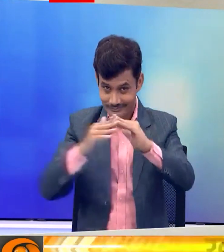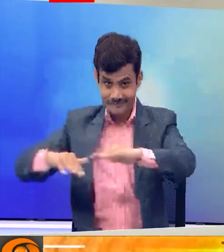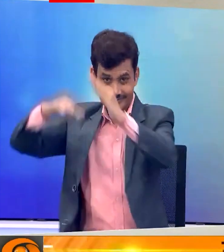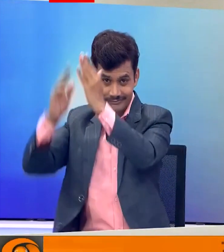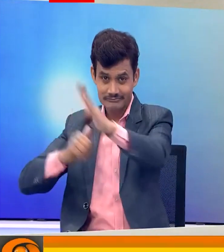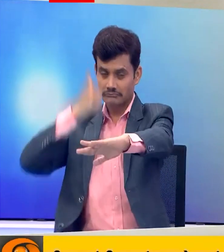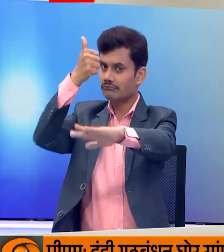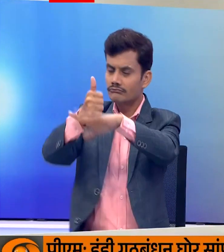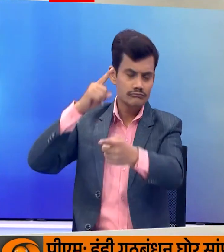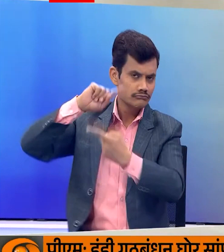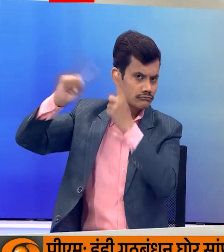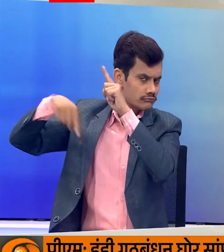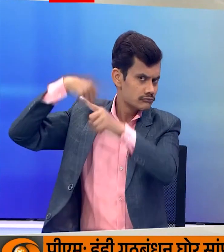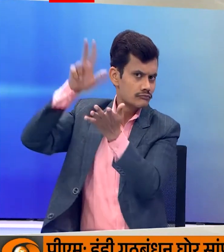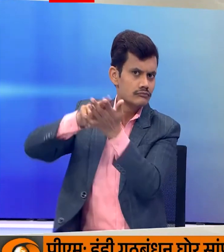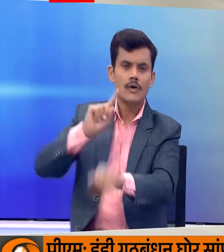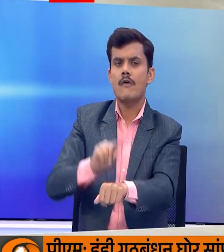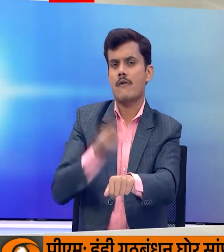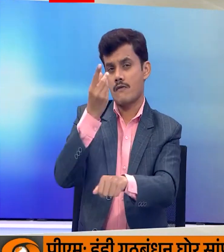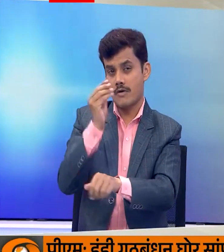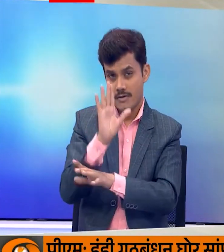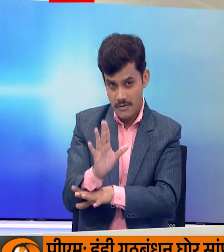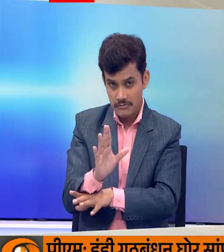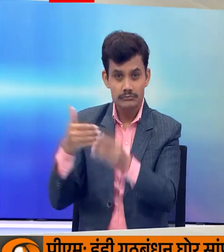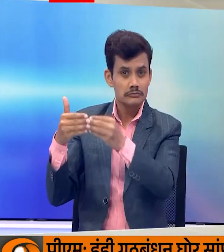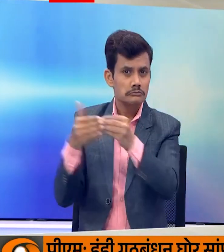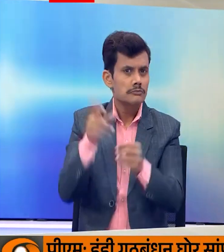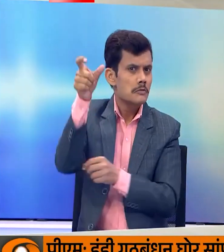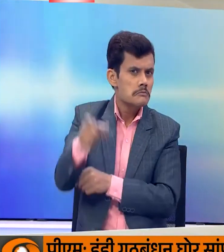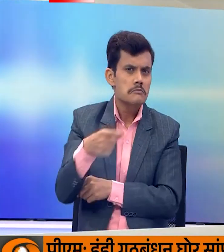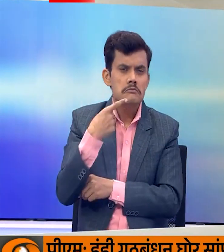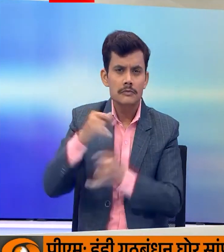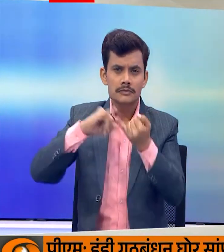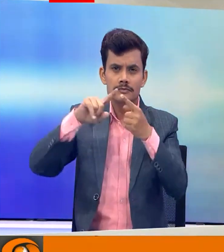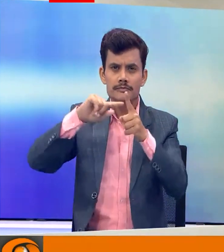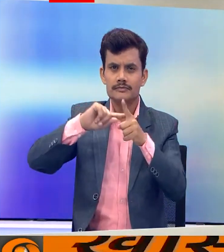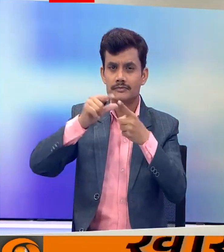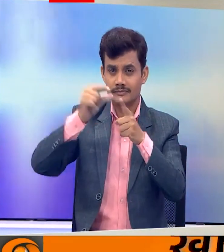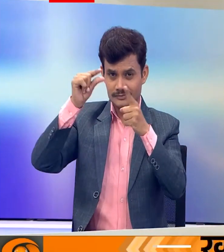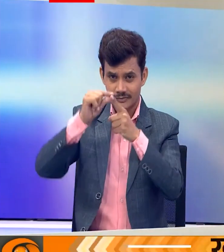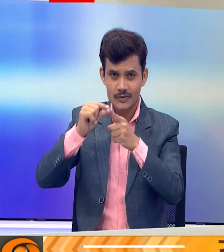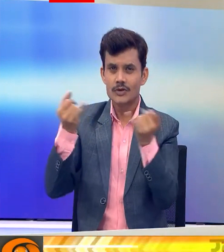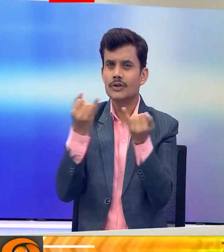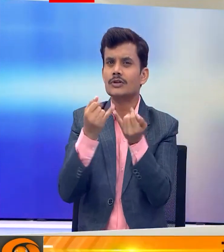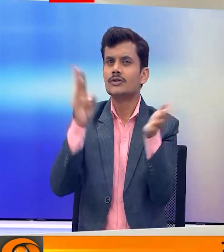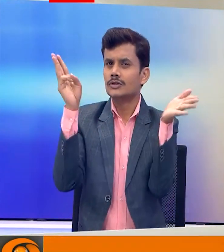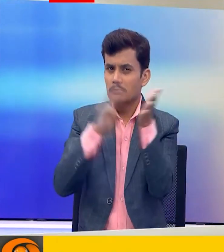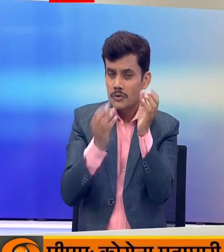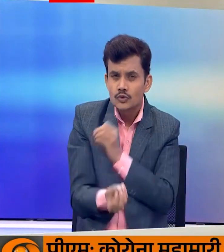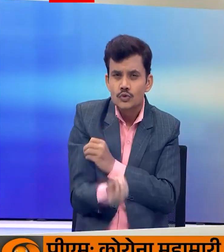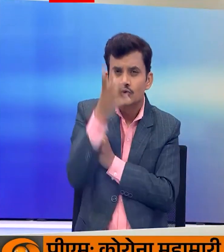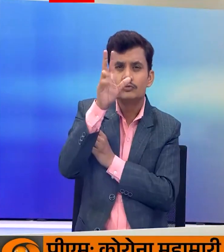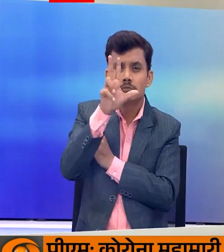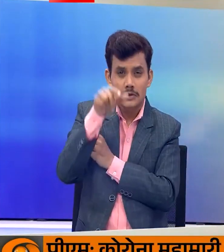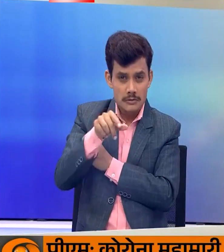कर भी इतिहास रच दिया है अभियान के आयोजिकों की माने तो सत्यदीप ने सुमवार को दुपहर में 8